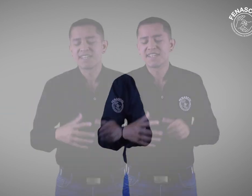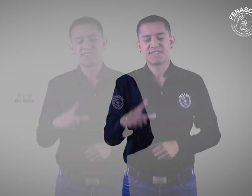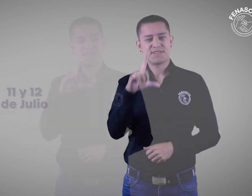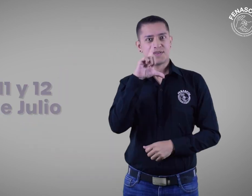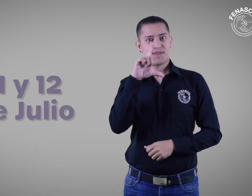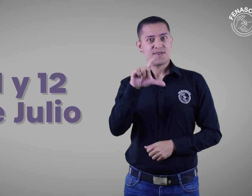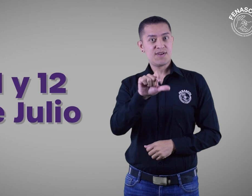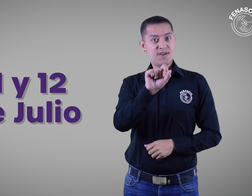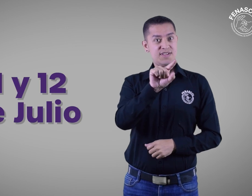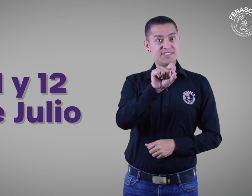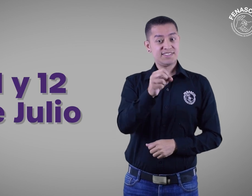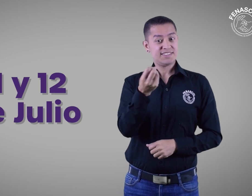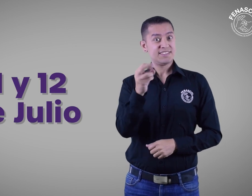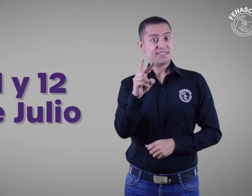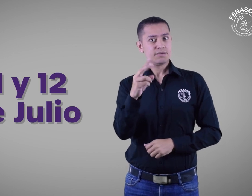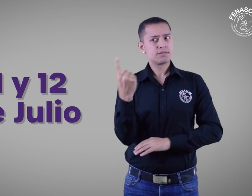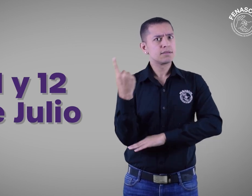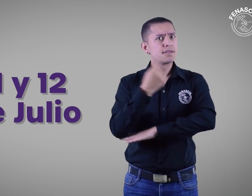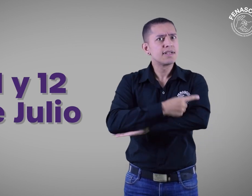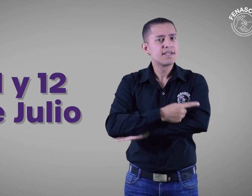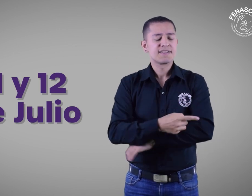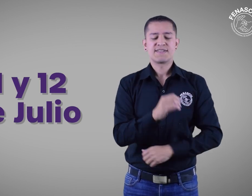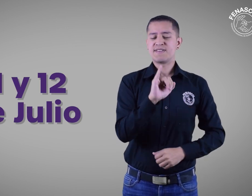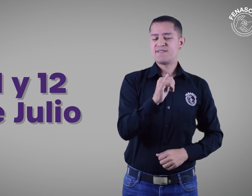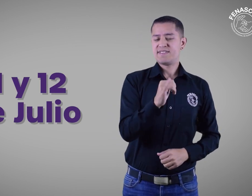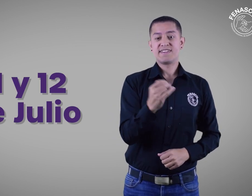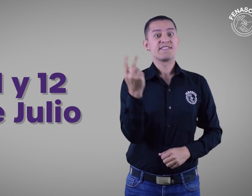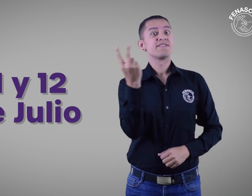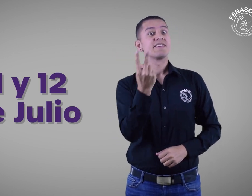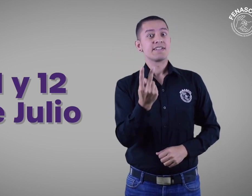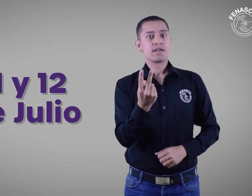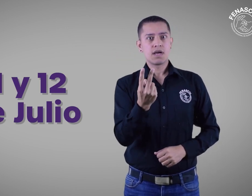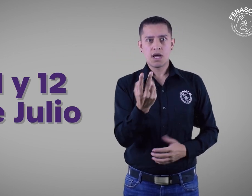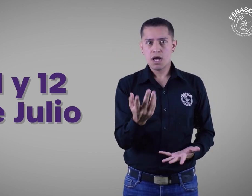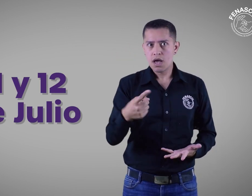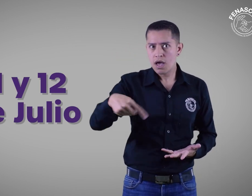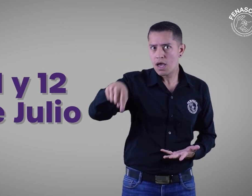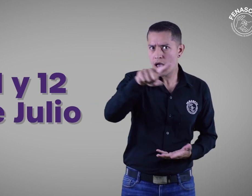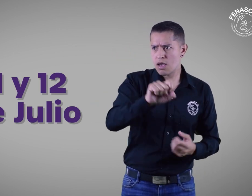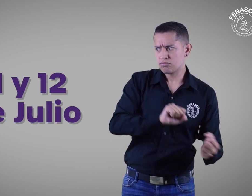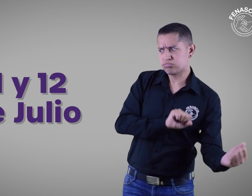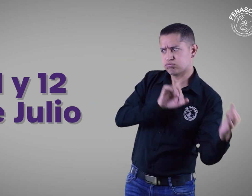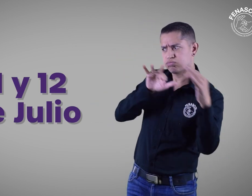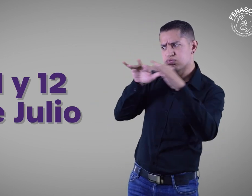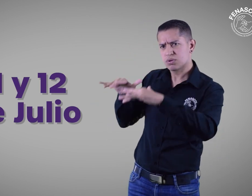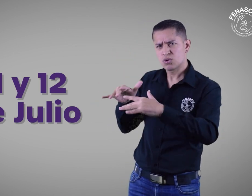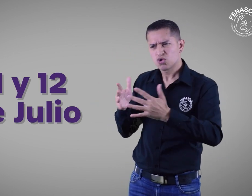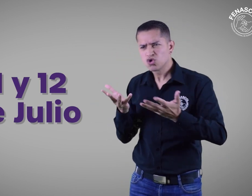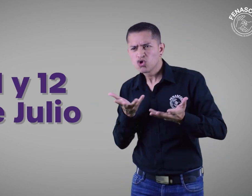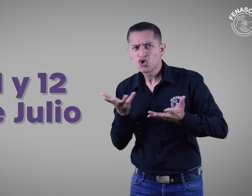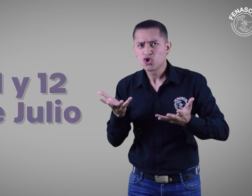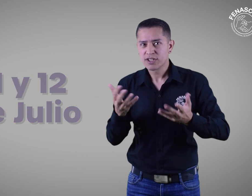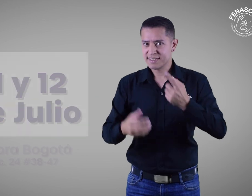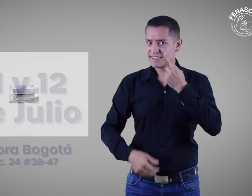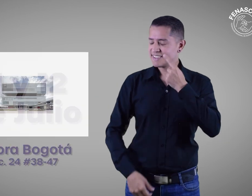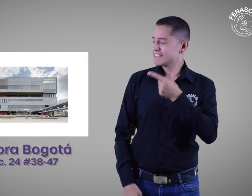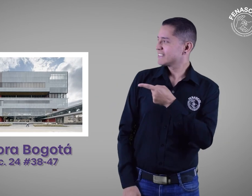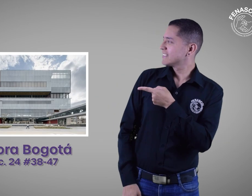jueves 11 y viernes 12 de julio. Podrán asistir en la siguiente dirección. Carrera 24,